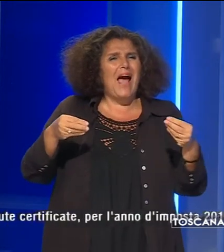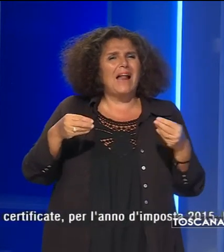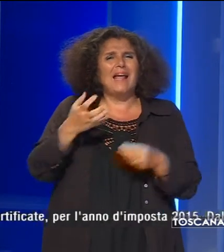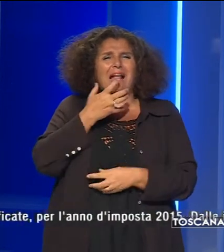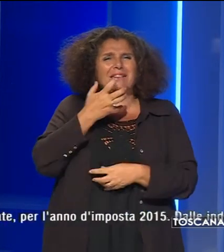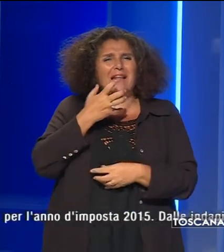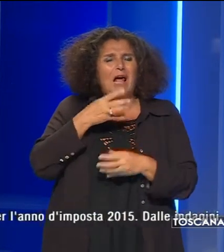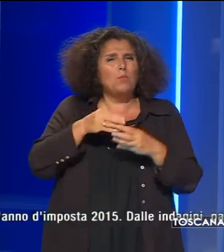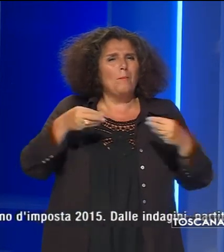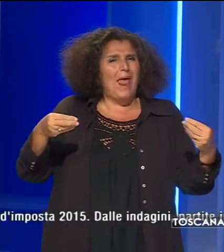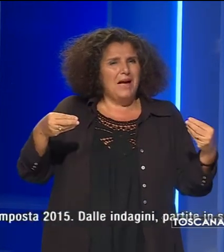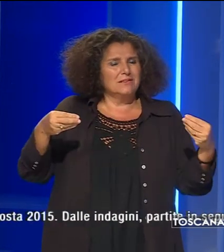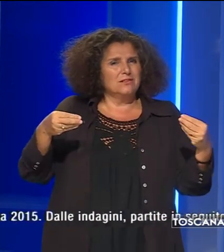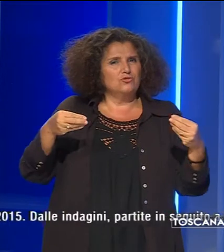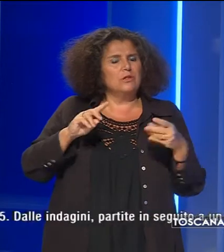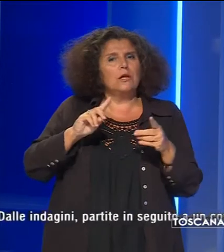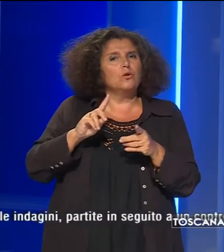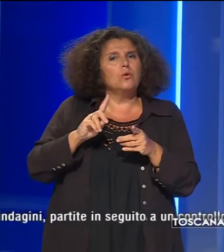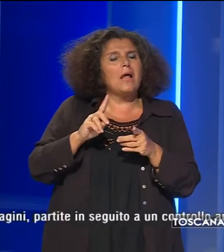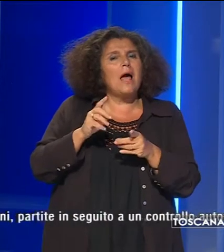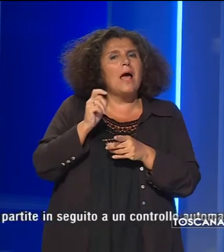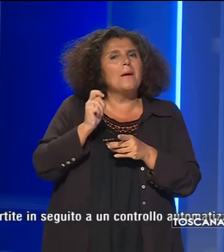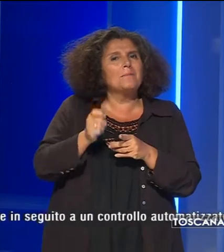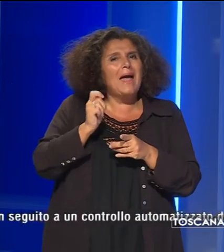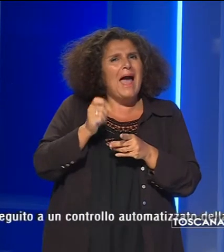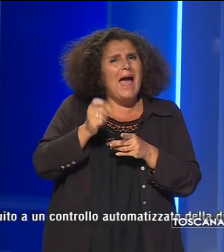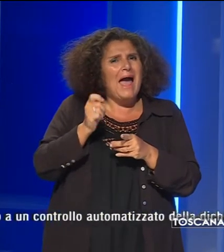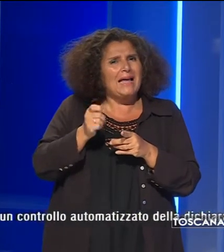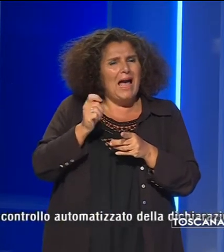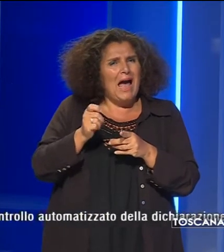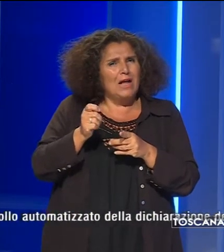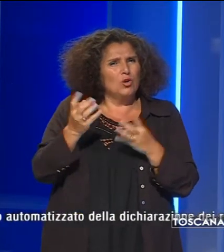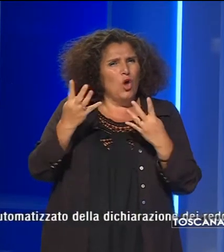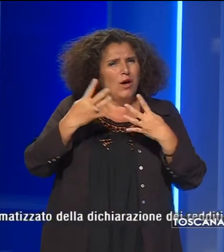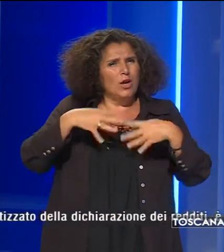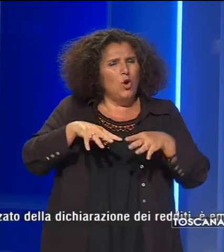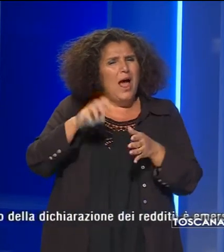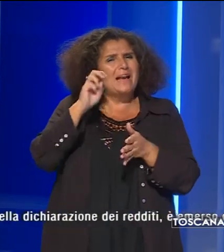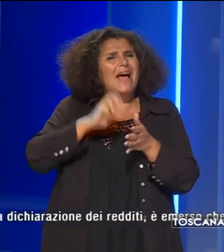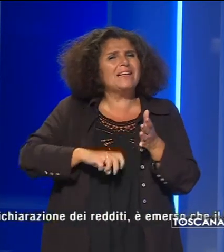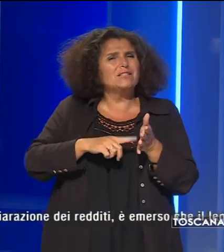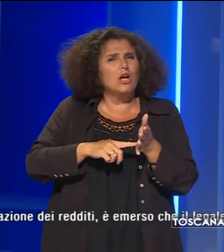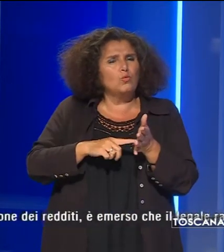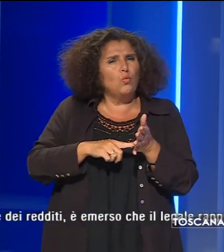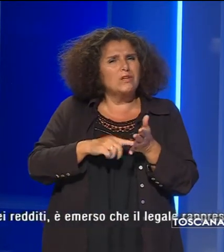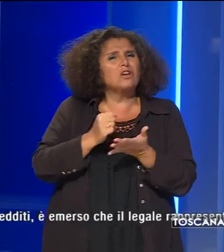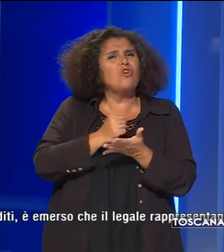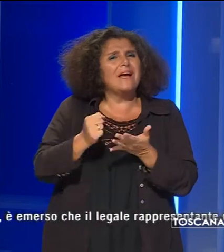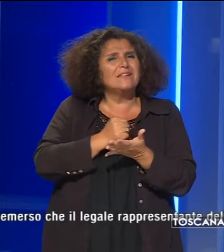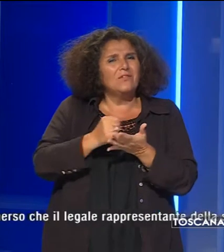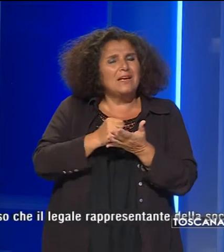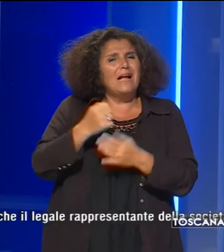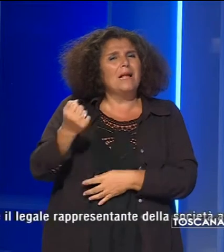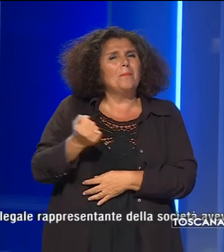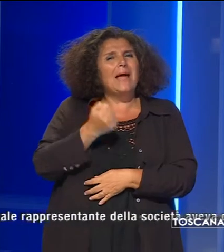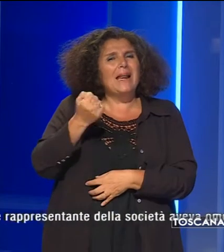che non avrebbe provveduto ad effettuare il versamento delle ritenute certificate per l'anno